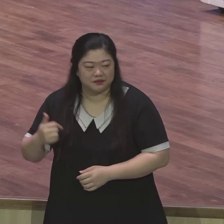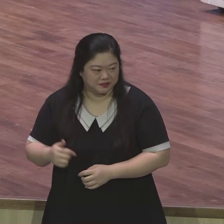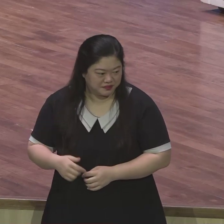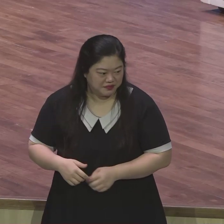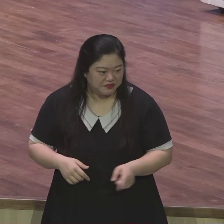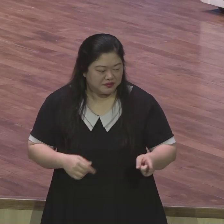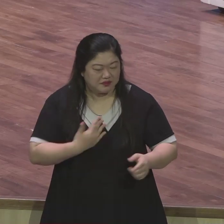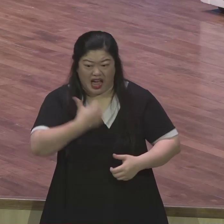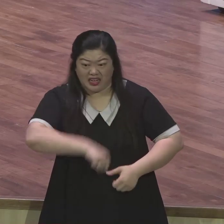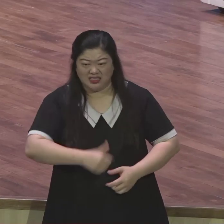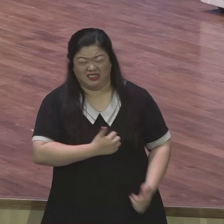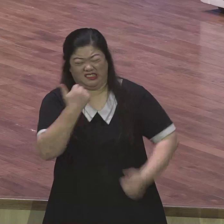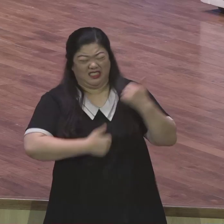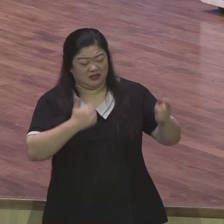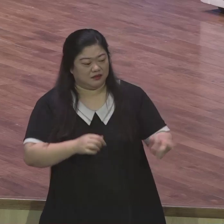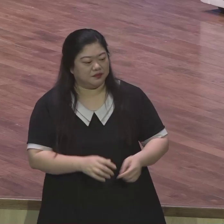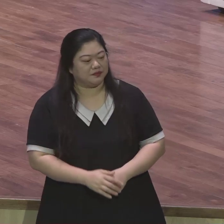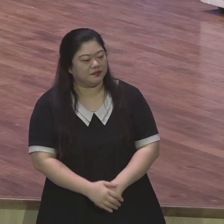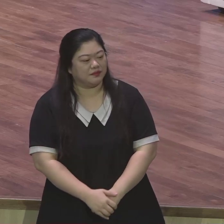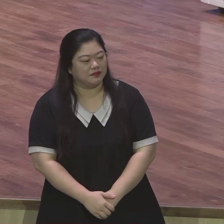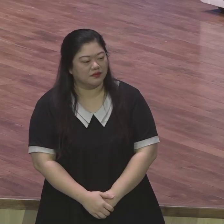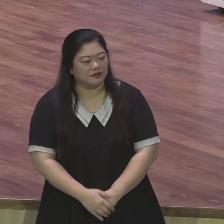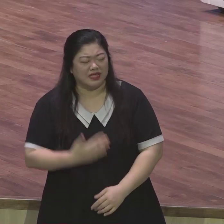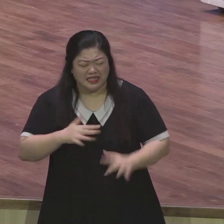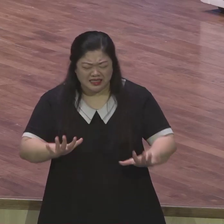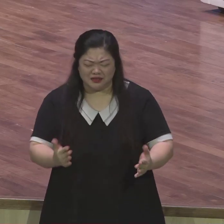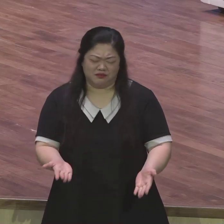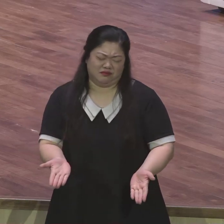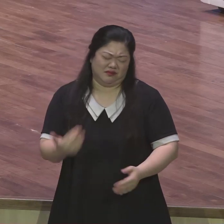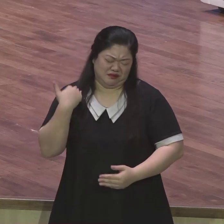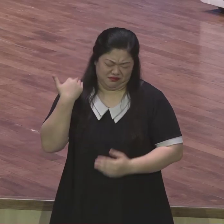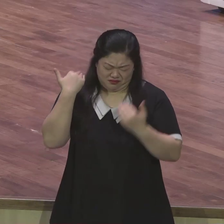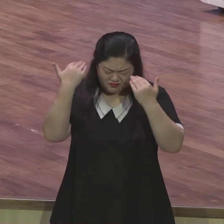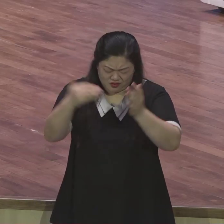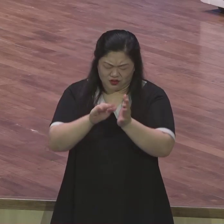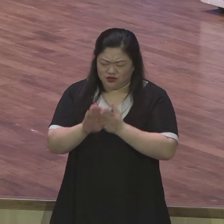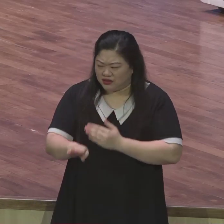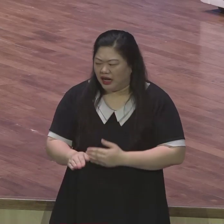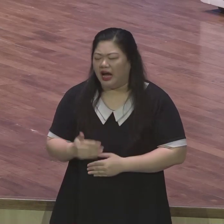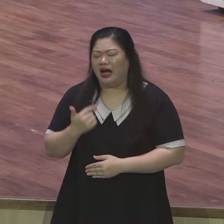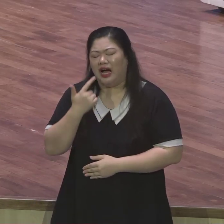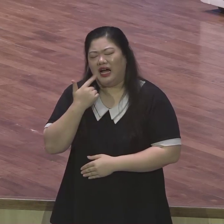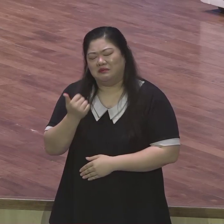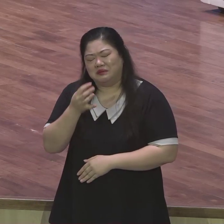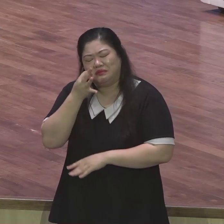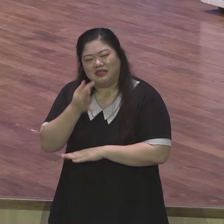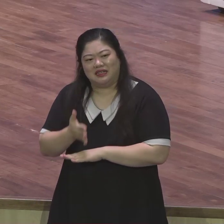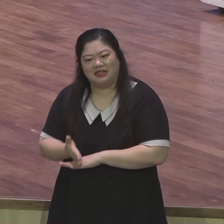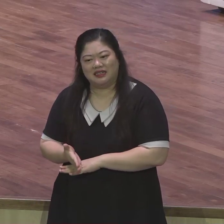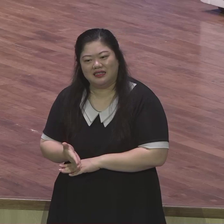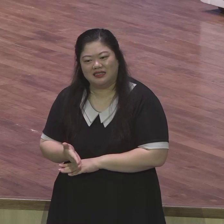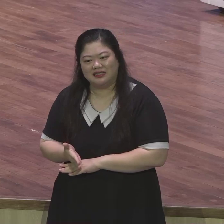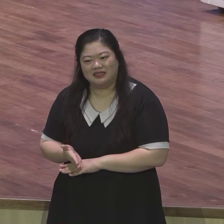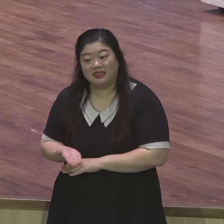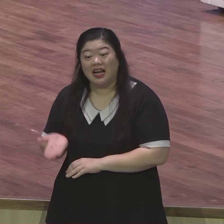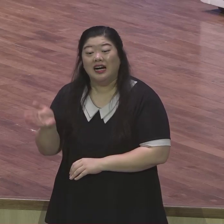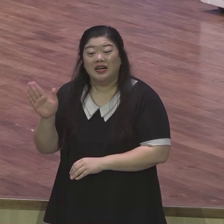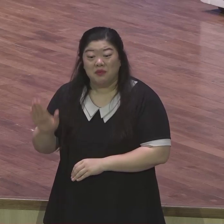거죠 너무 죄송했습니다 정말 나쁜 짓을 했죠 그렇다고 제가 저희 아버지의 아들이 아닌 건